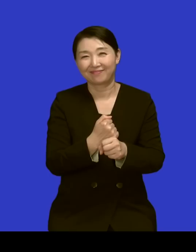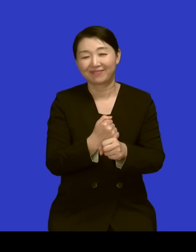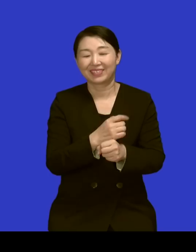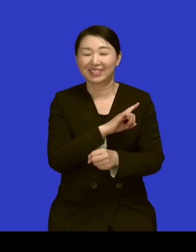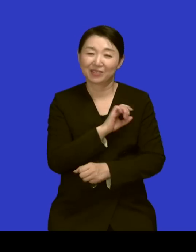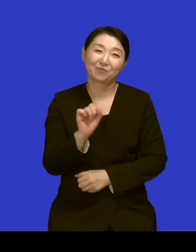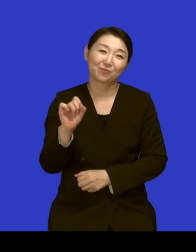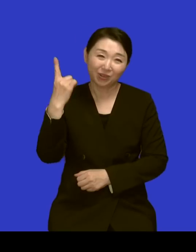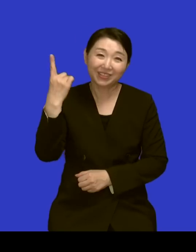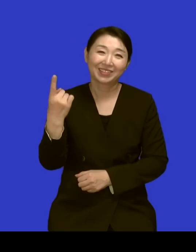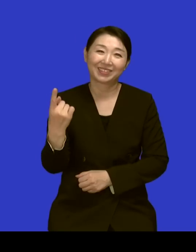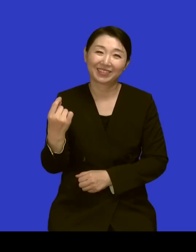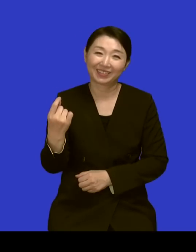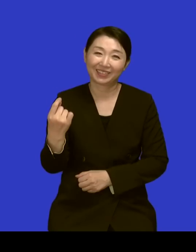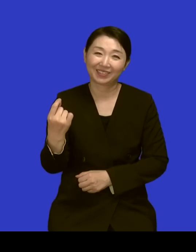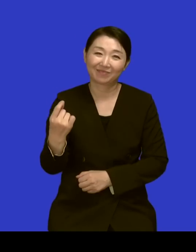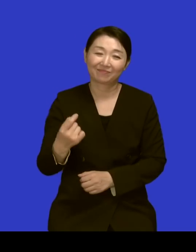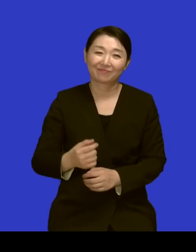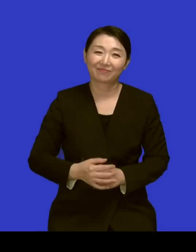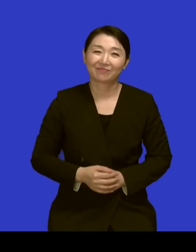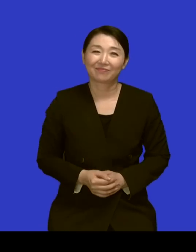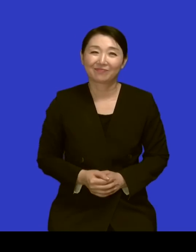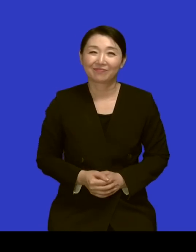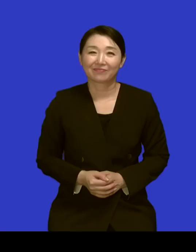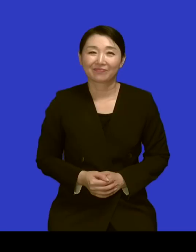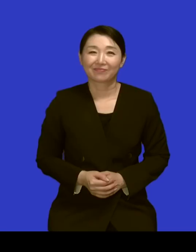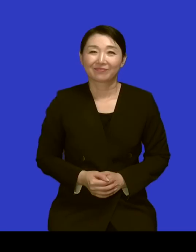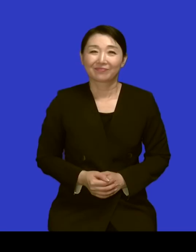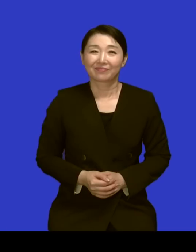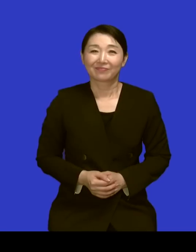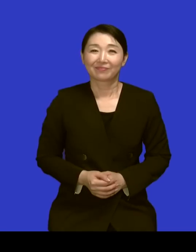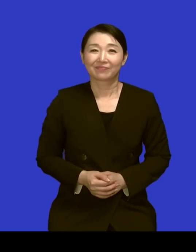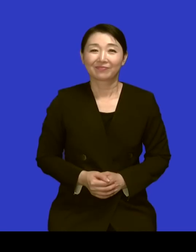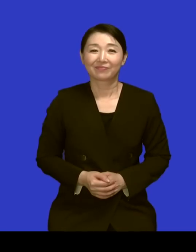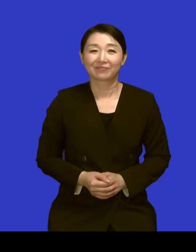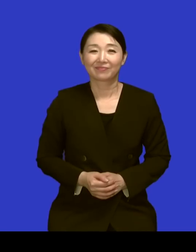네 그런가 하면 또 하 그